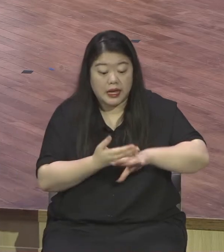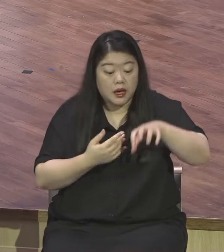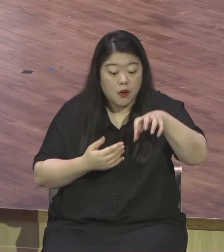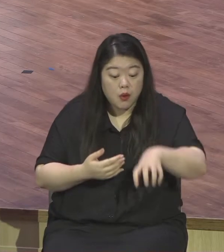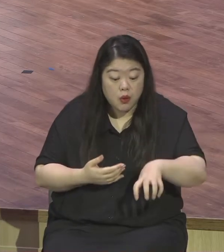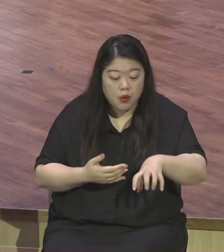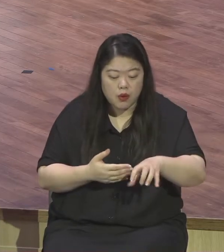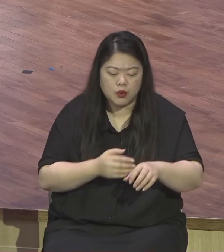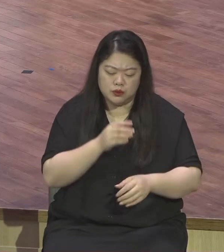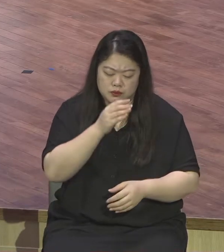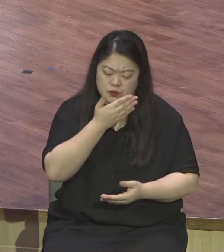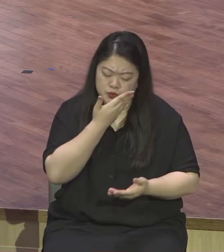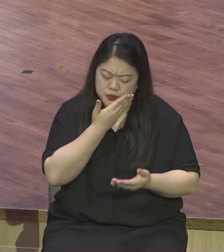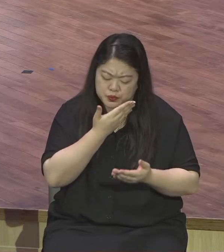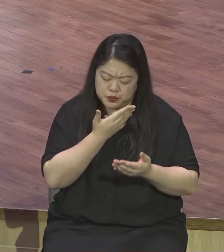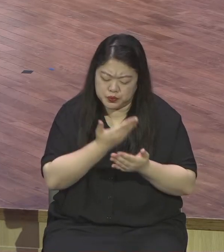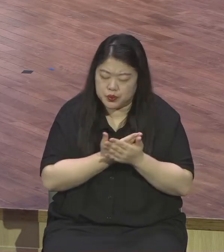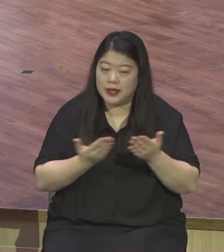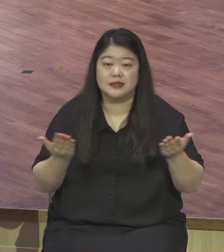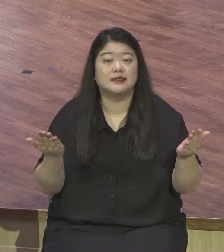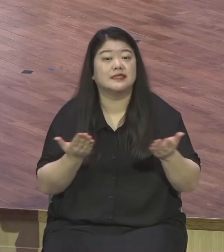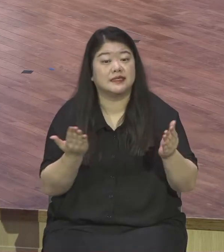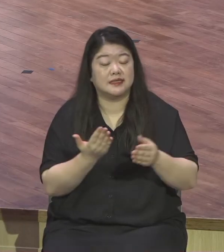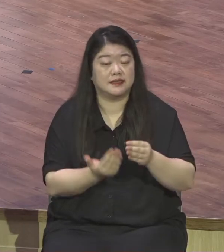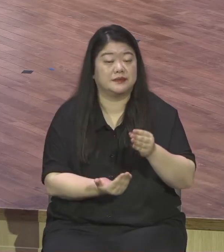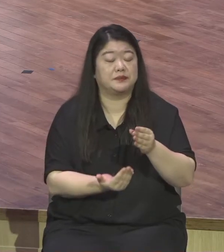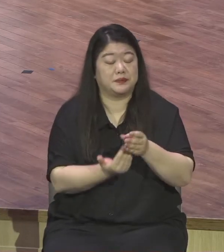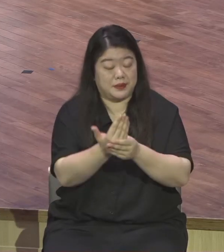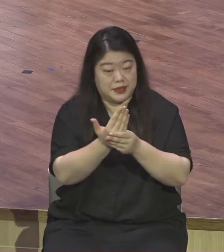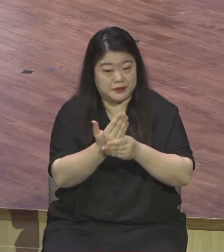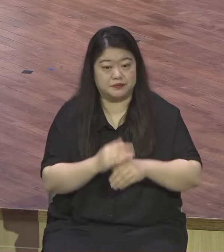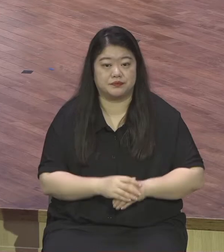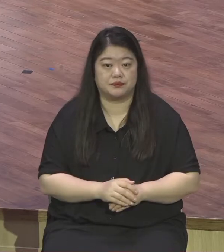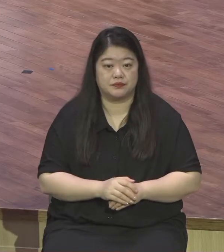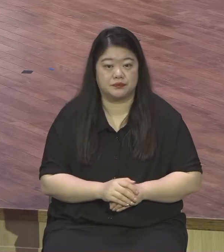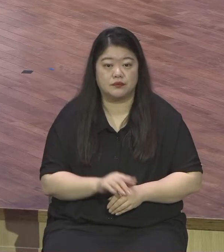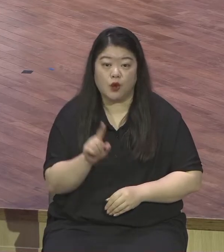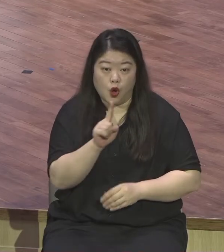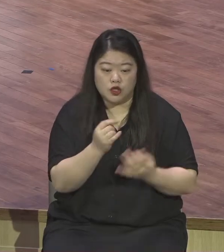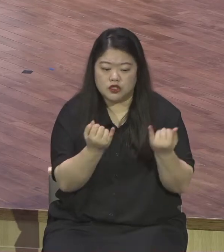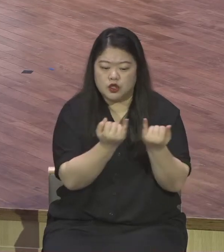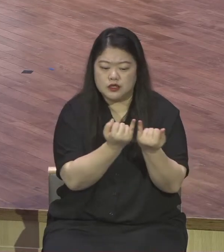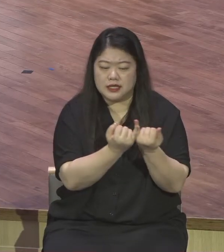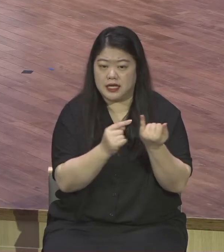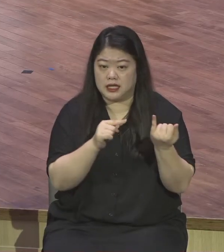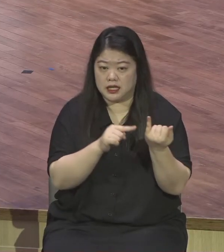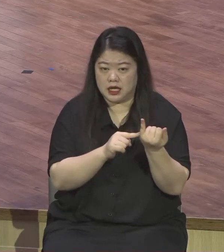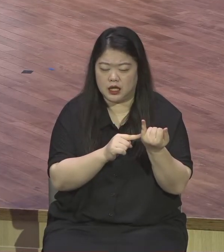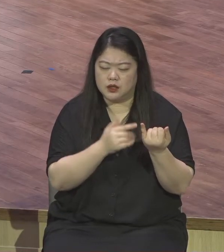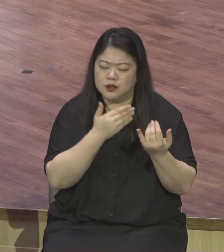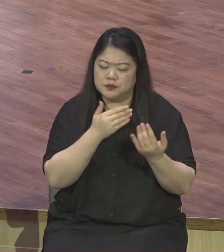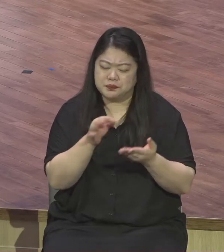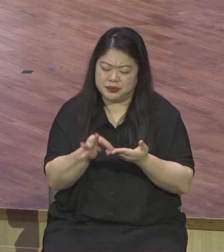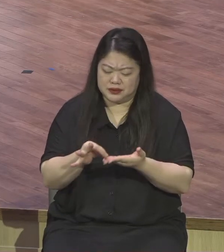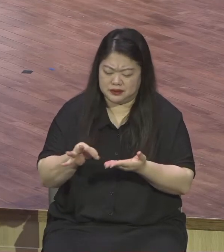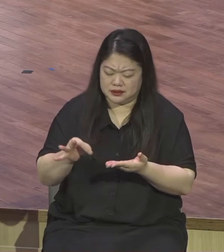한 여자가 매우 귀한 향유 한 옥합을 가지고